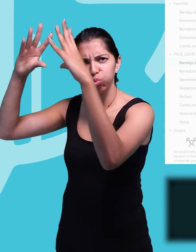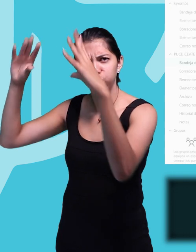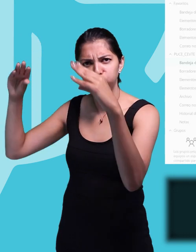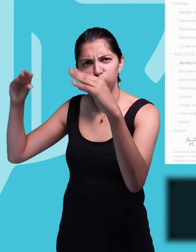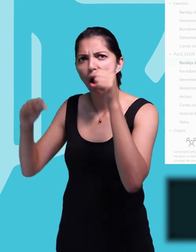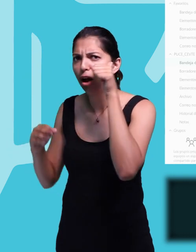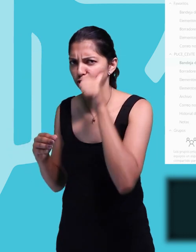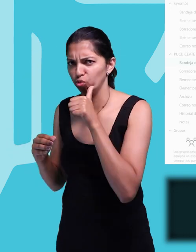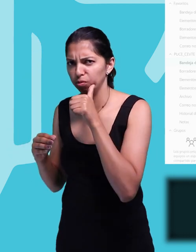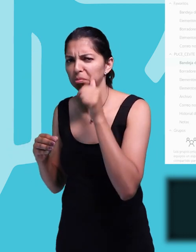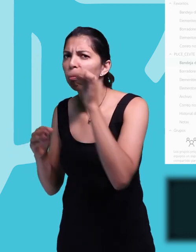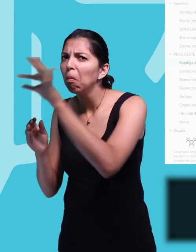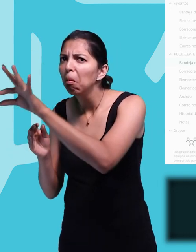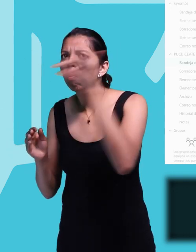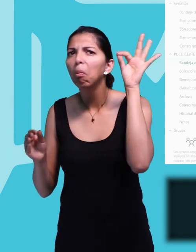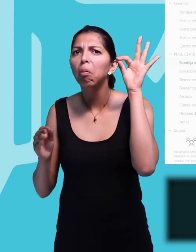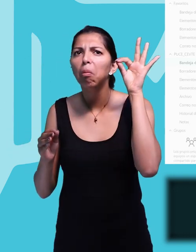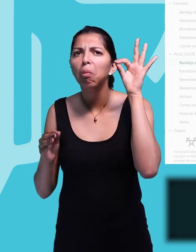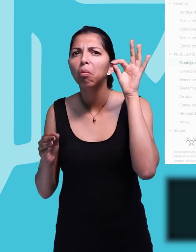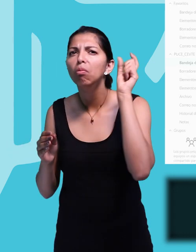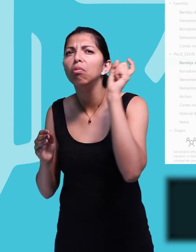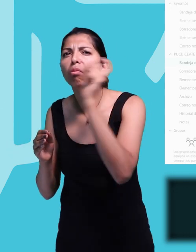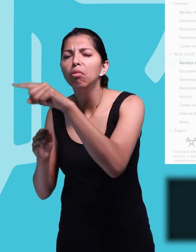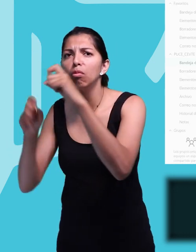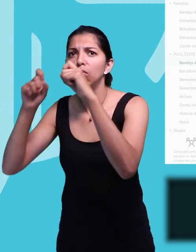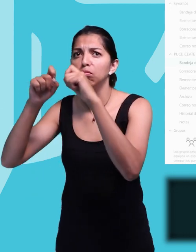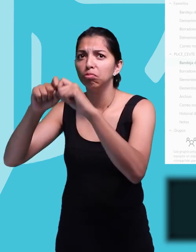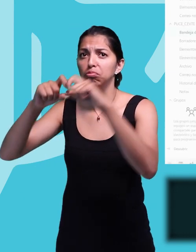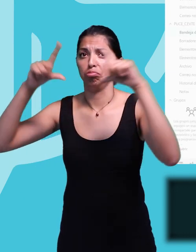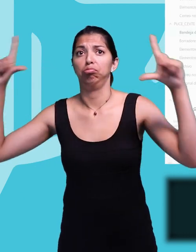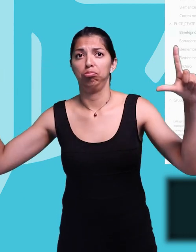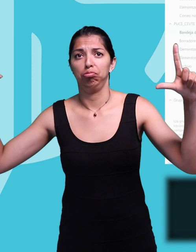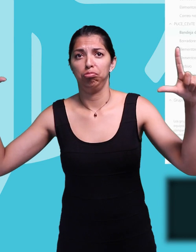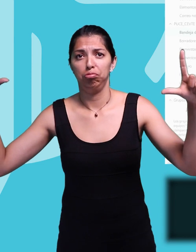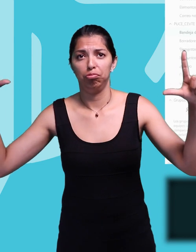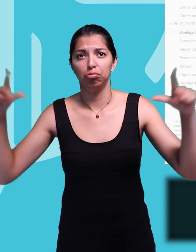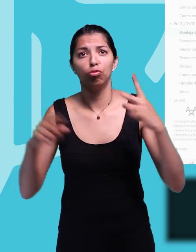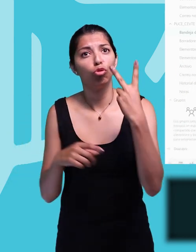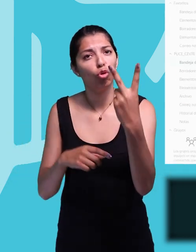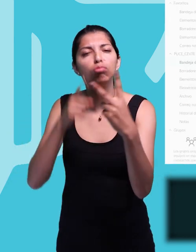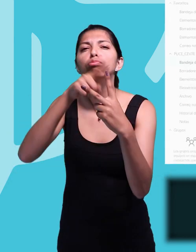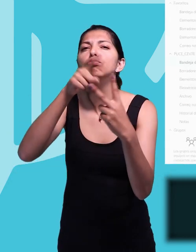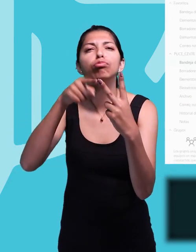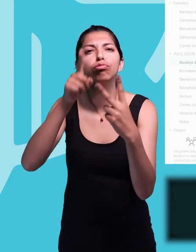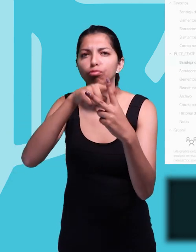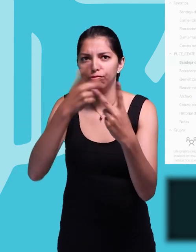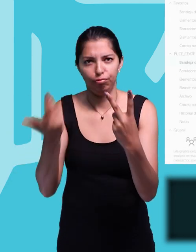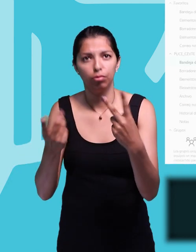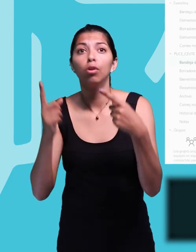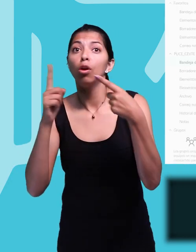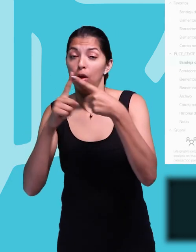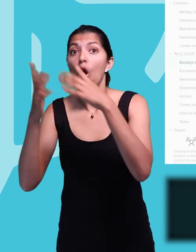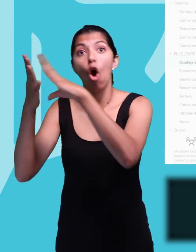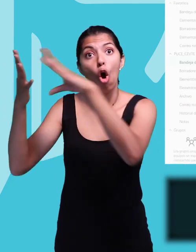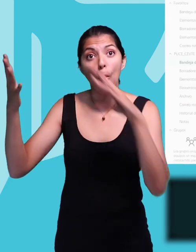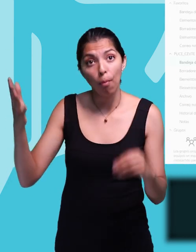repositorio de OneDrive, vamos a escoger por ejemplo este archivo, damos clic en Siguiente, y